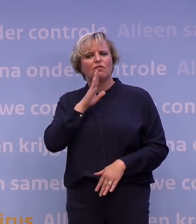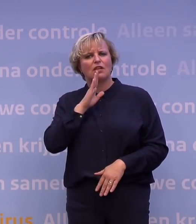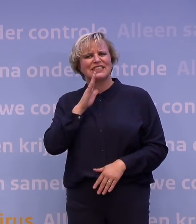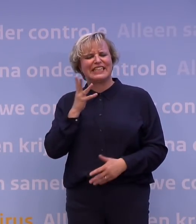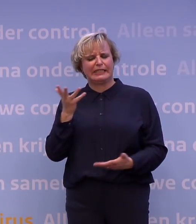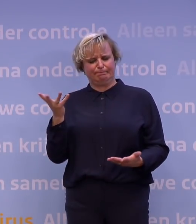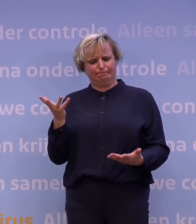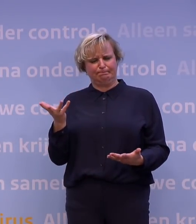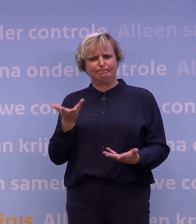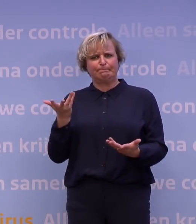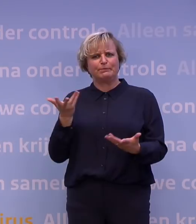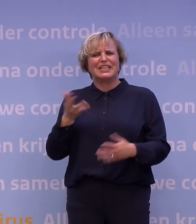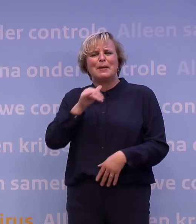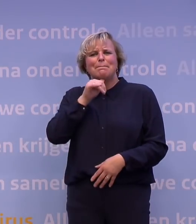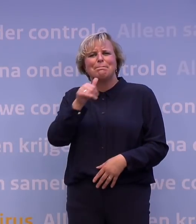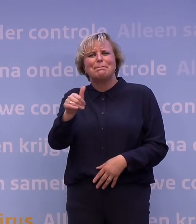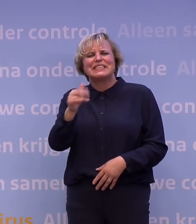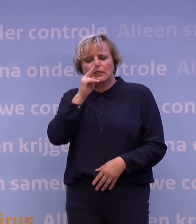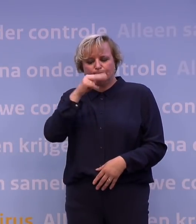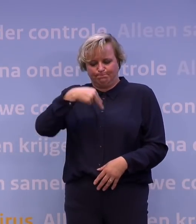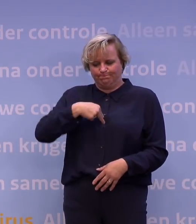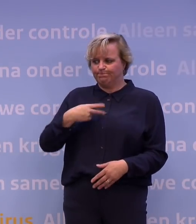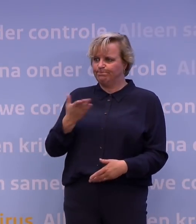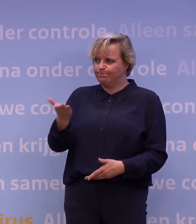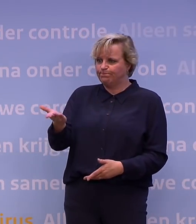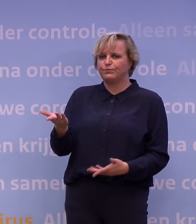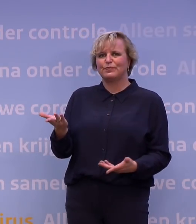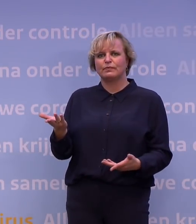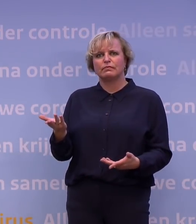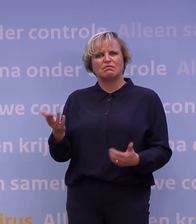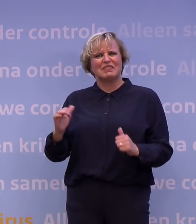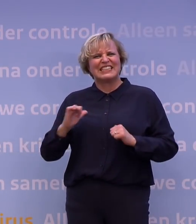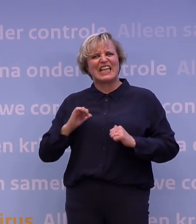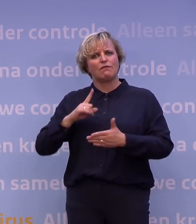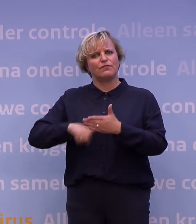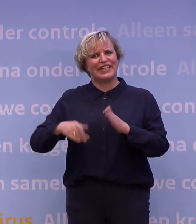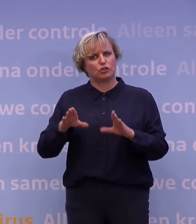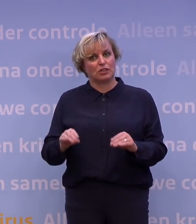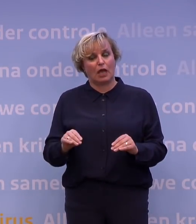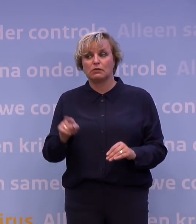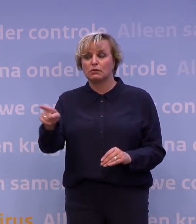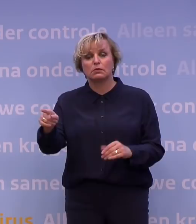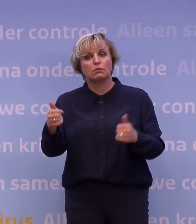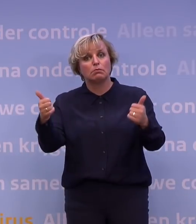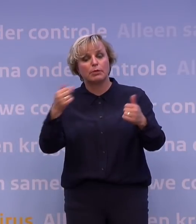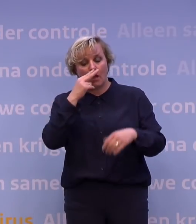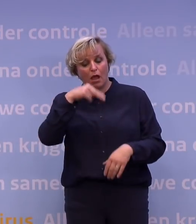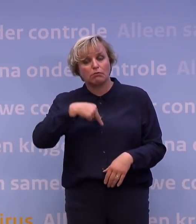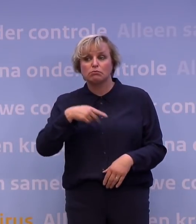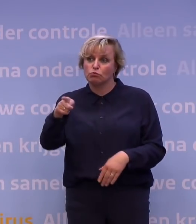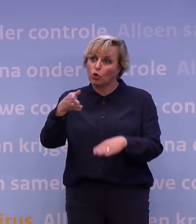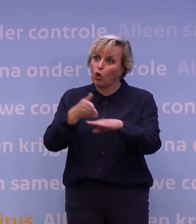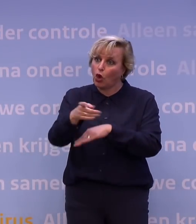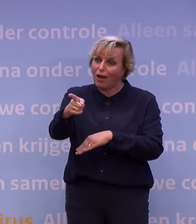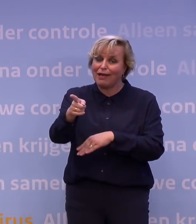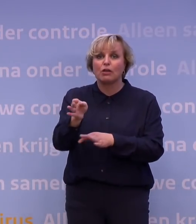Ik mis nog een beetje een soort reflectie van het kabinet op wat het zelf verkeerd heeft gedaan. Ja, dat wil ik doen hoor. Zeker, want u heeft het absoluut gelijk dat